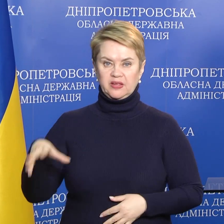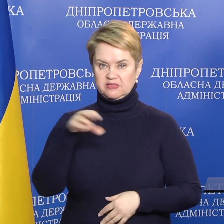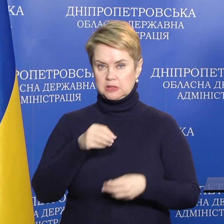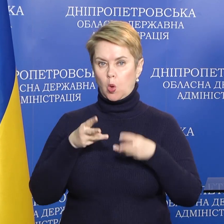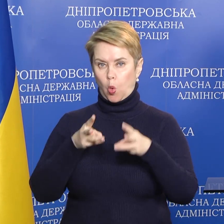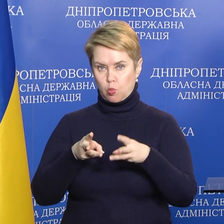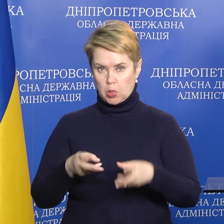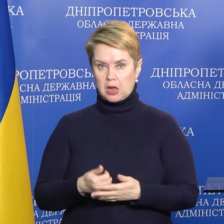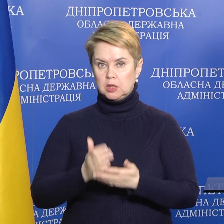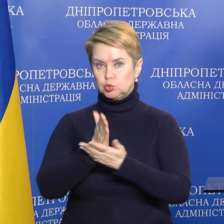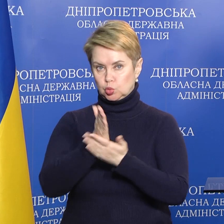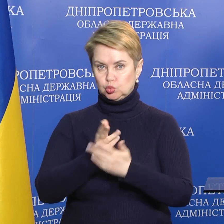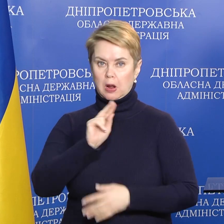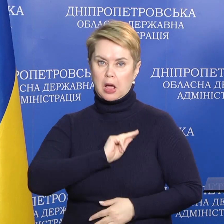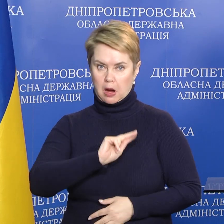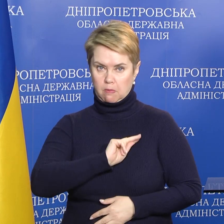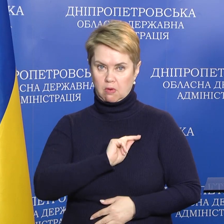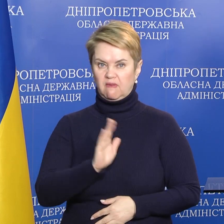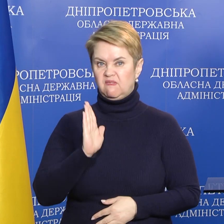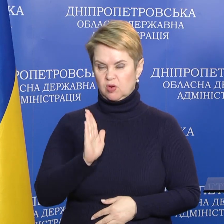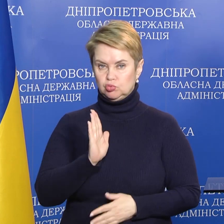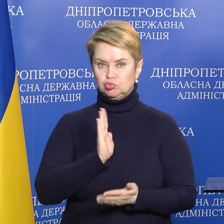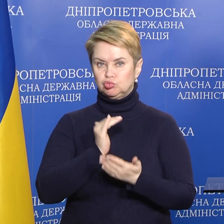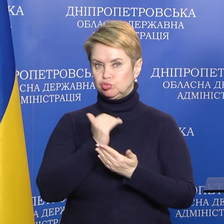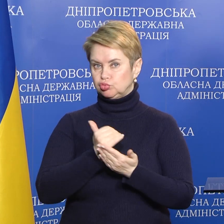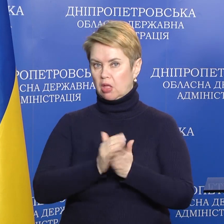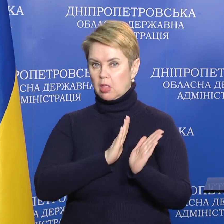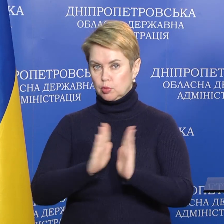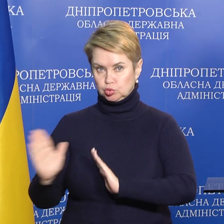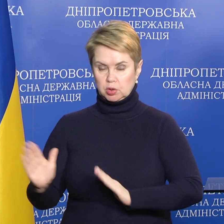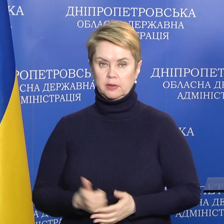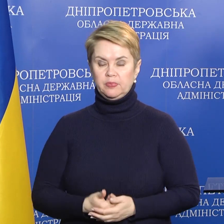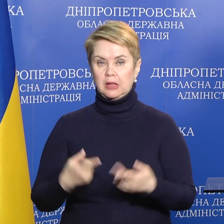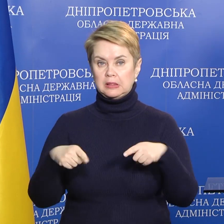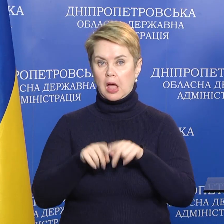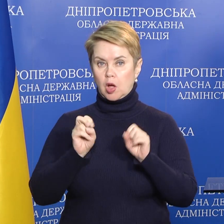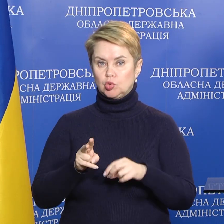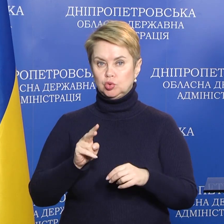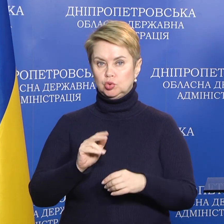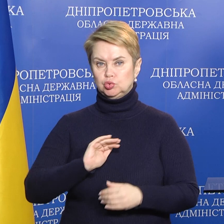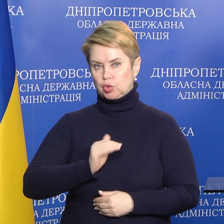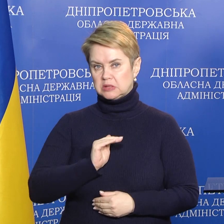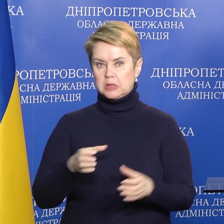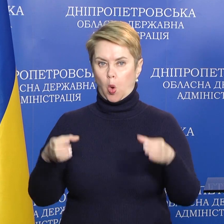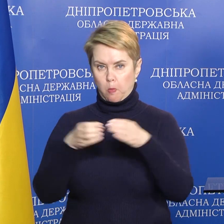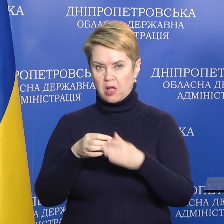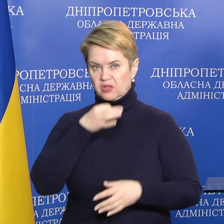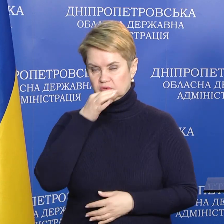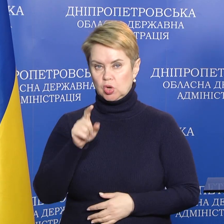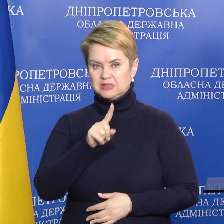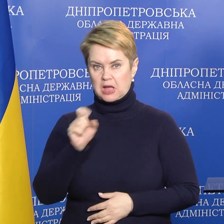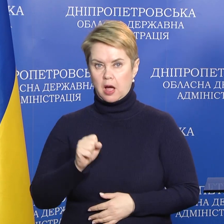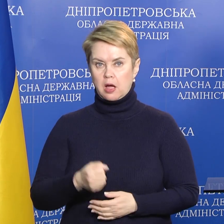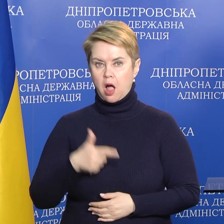коммунальные службы работают в штатном режиме, так же, как и частные компании, отвечающие за